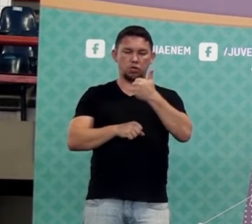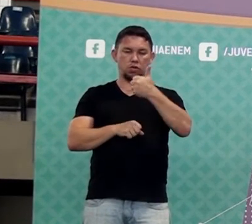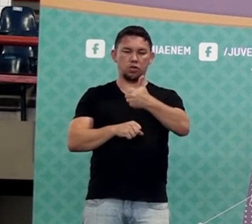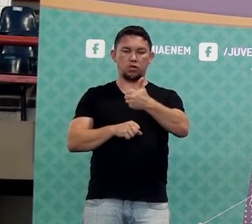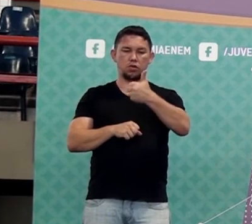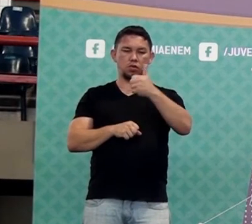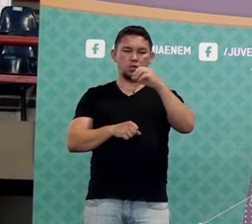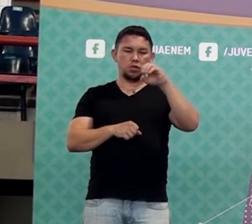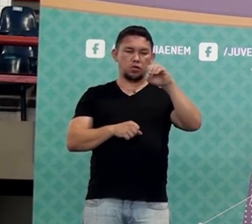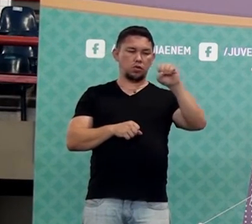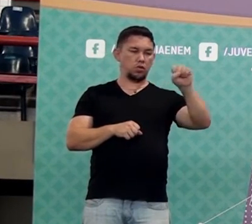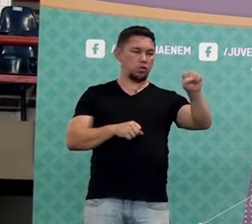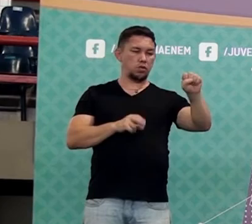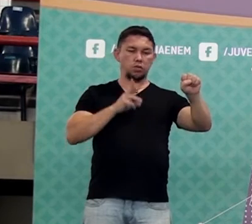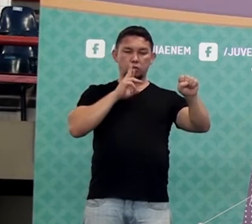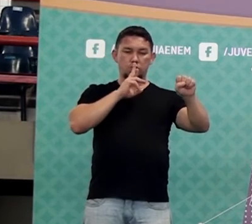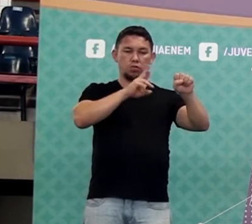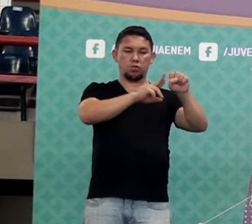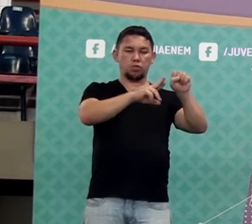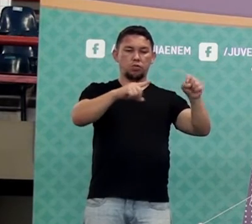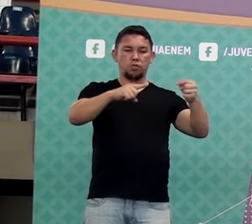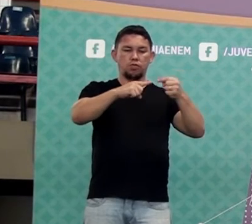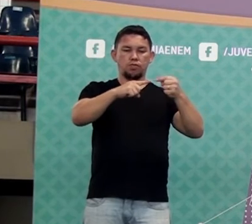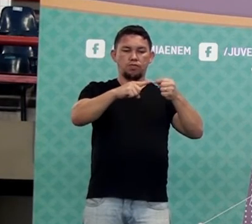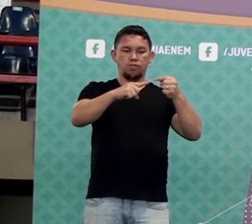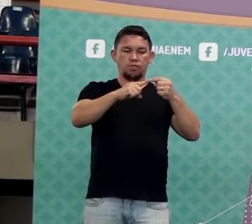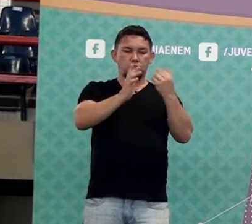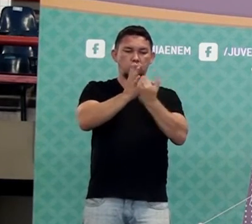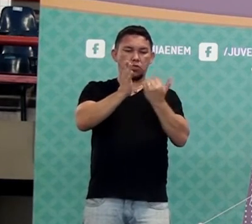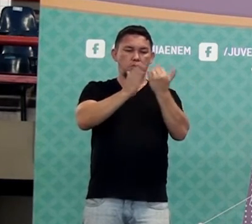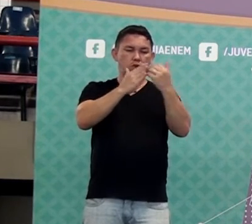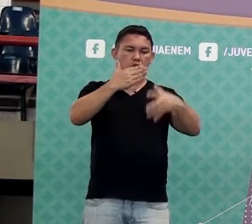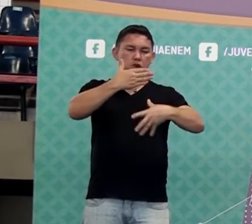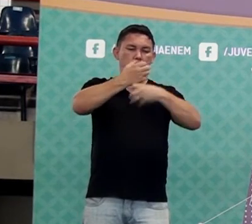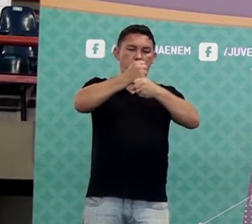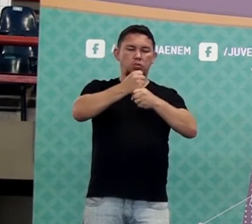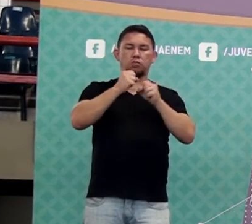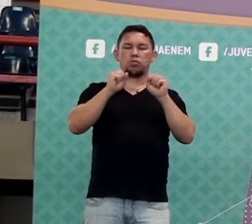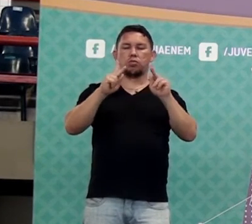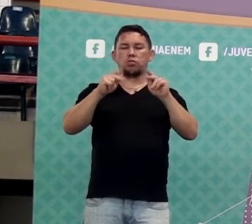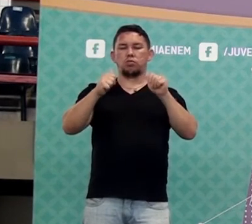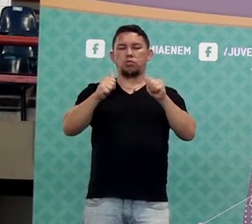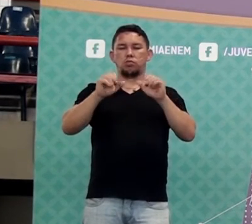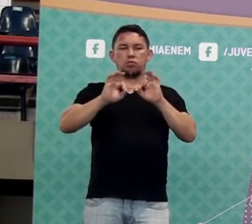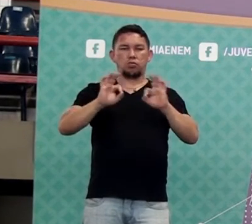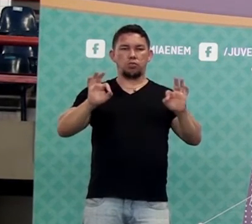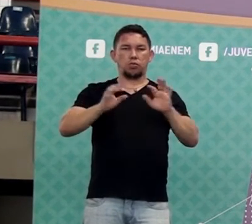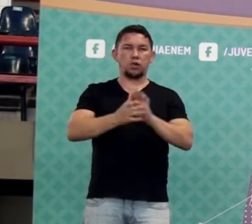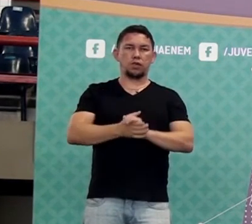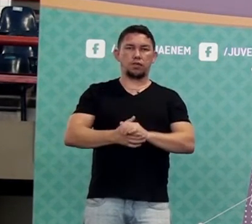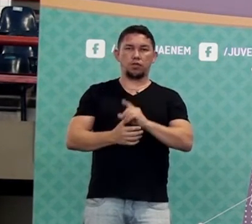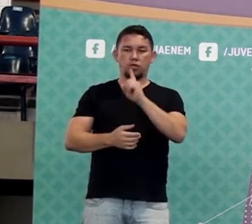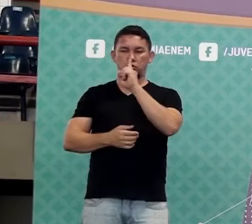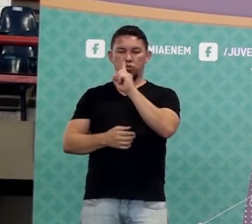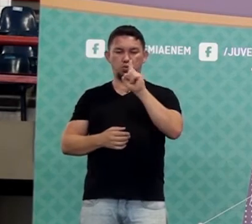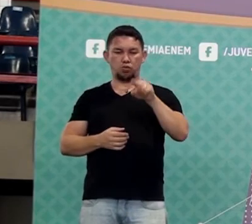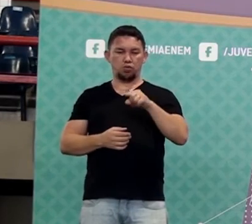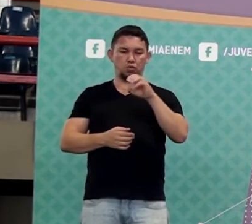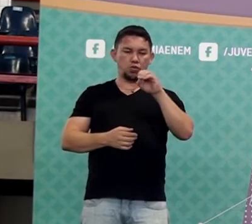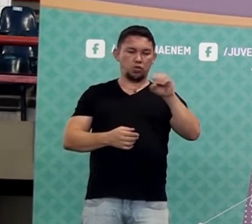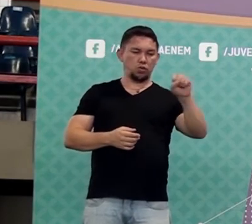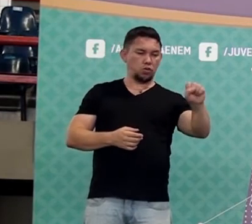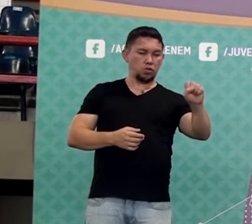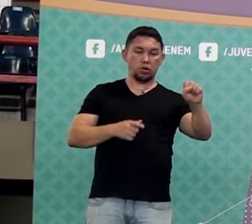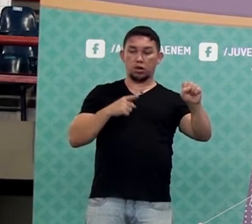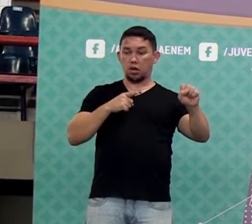108 já é com os 8% de acréscimo. Tá claro? Então, esse lance do 1 na frente, 1